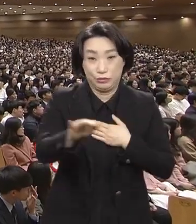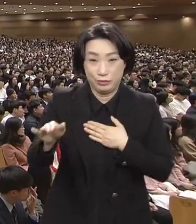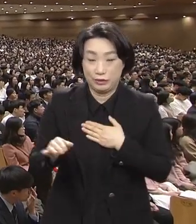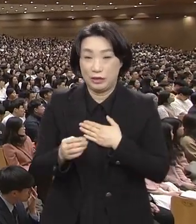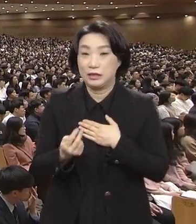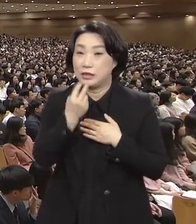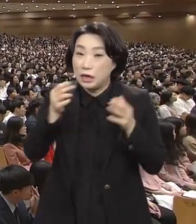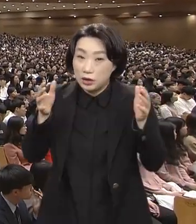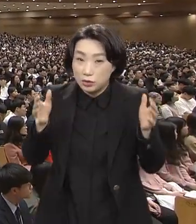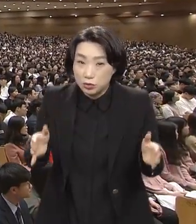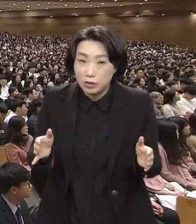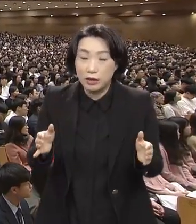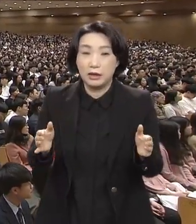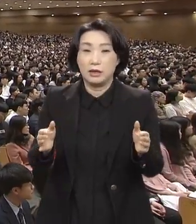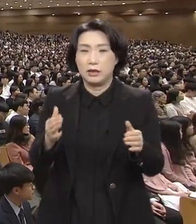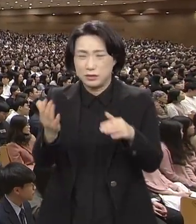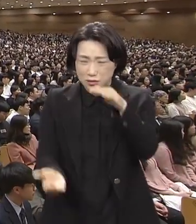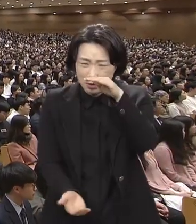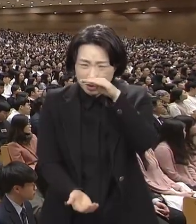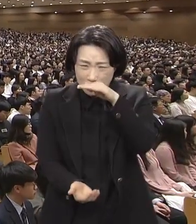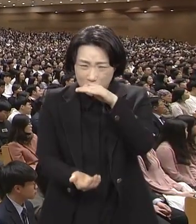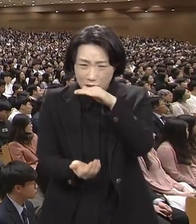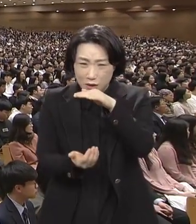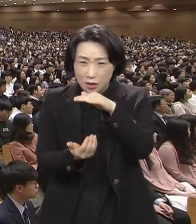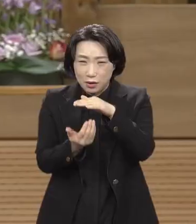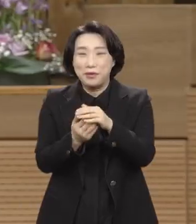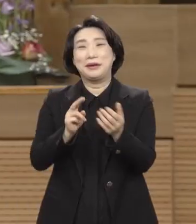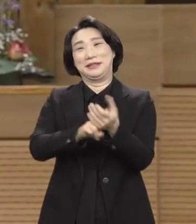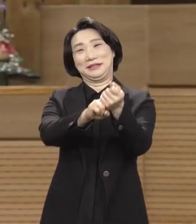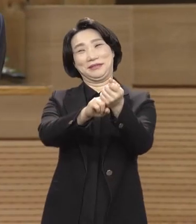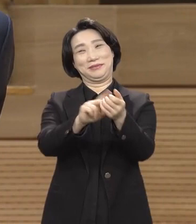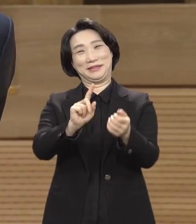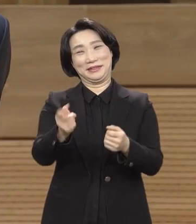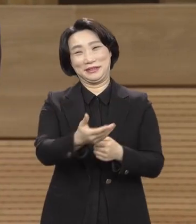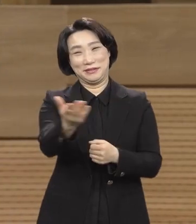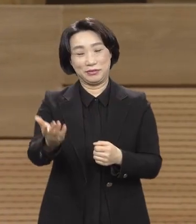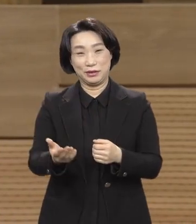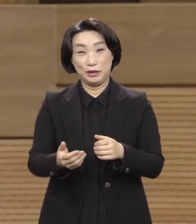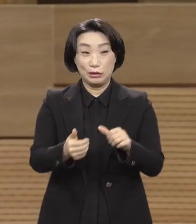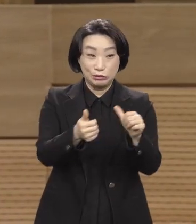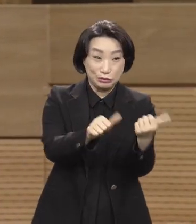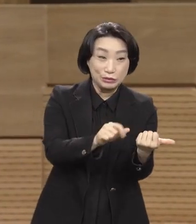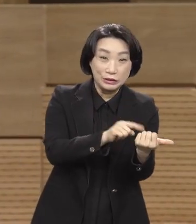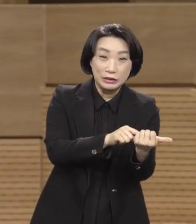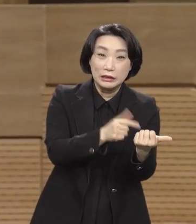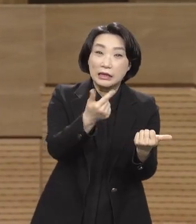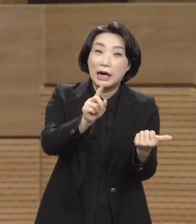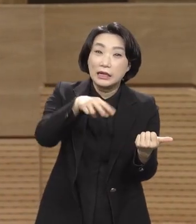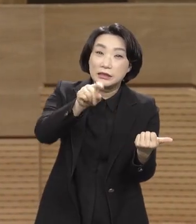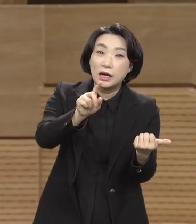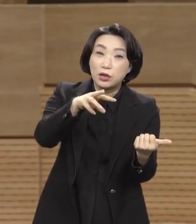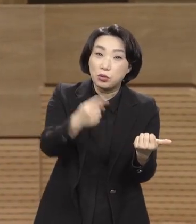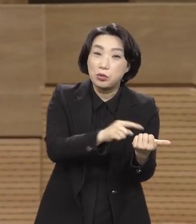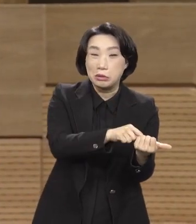최고의 이적은 죽은 나사루가 살아나는 게 아니고 아멘